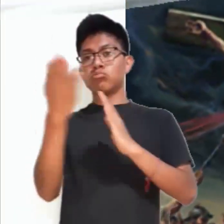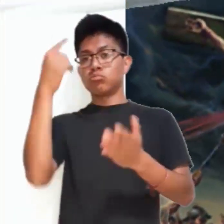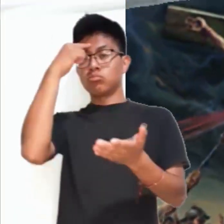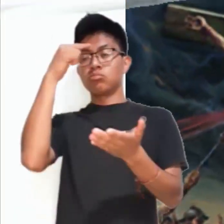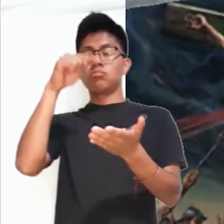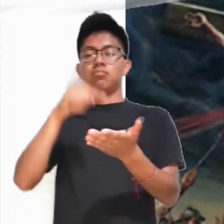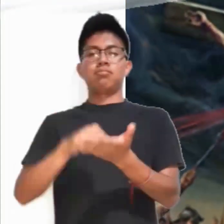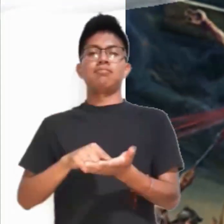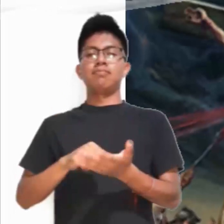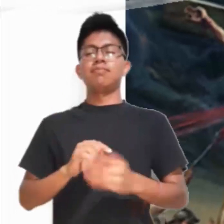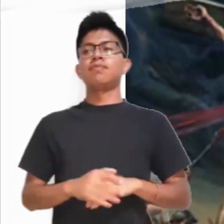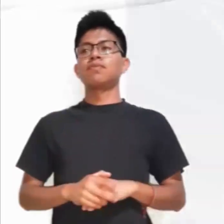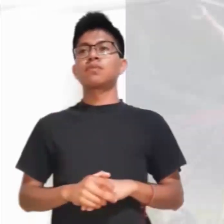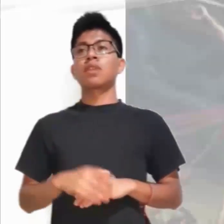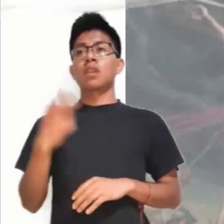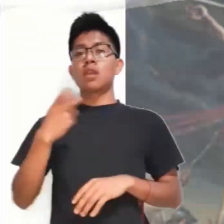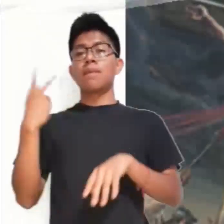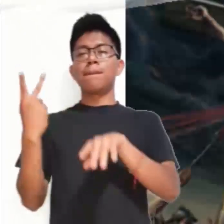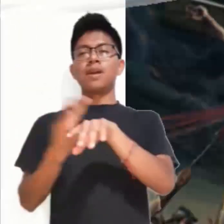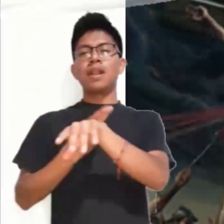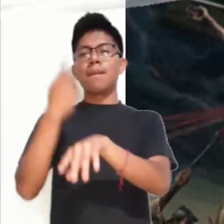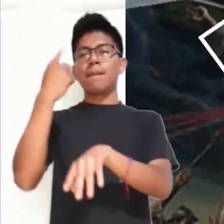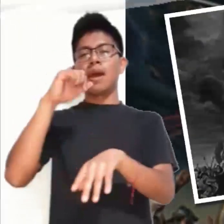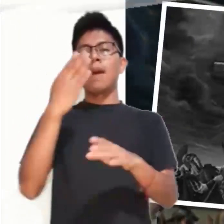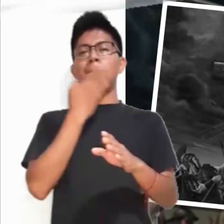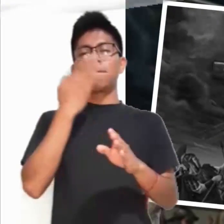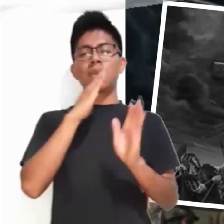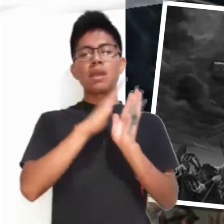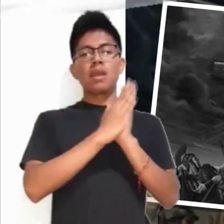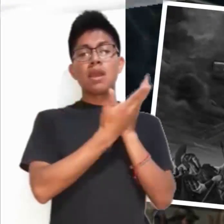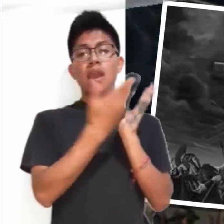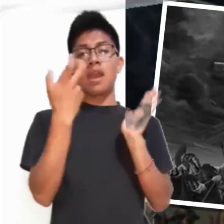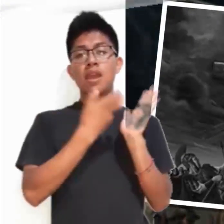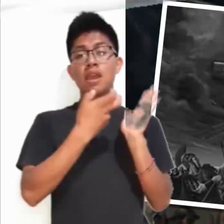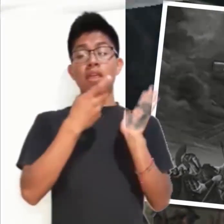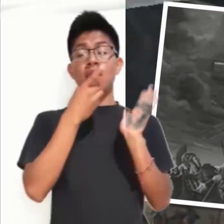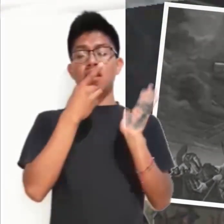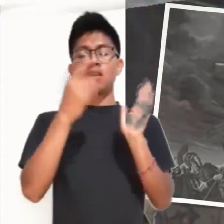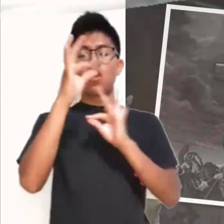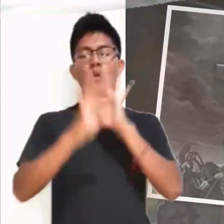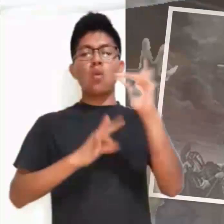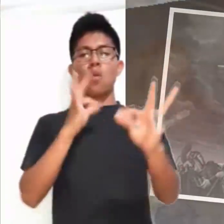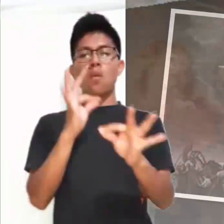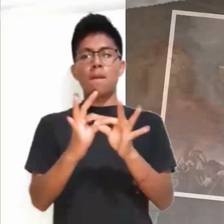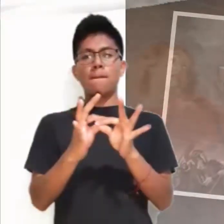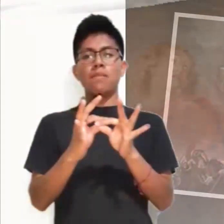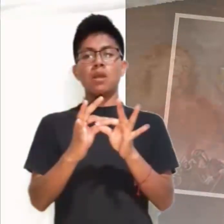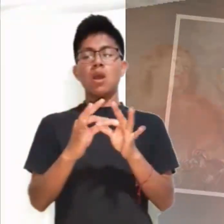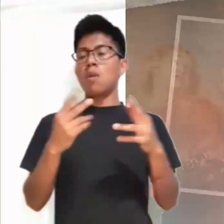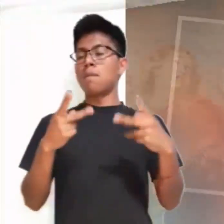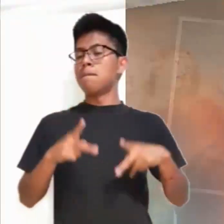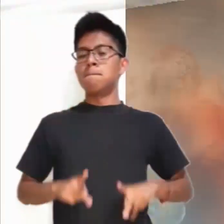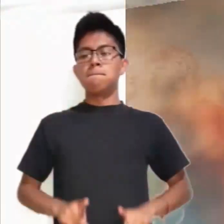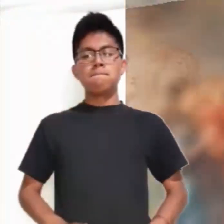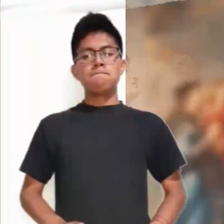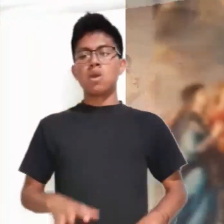ustedes crean. Esto sucedió para que se cumpliera lo que dice la Escritura, no le quebrará ningún